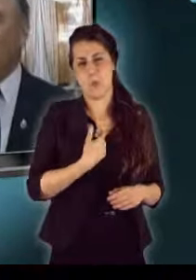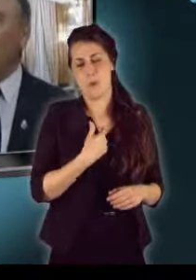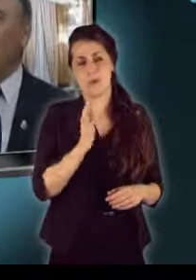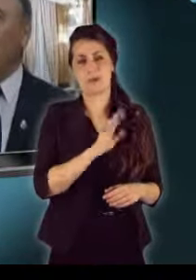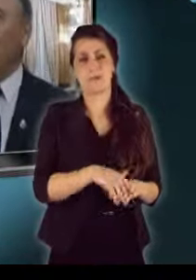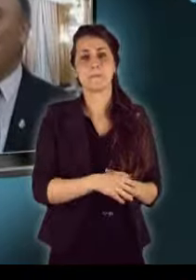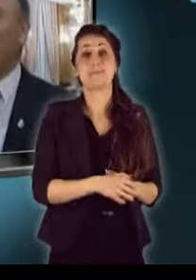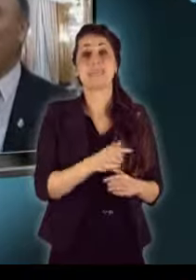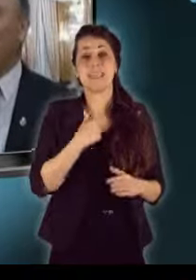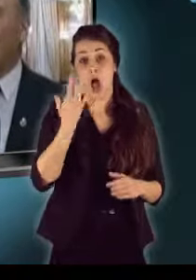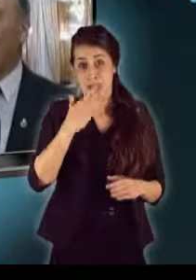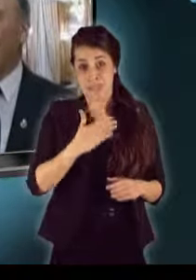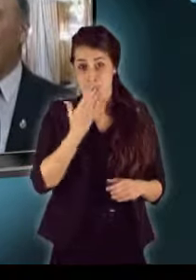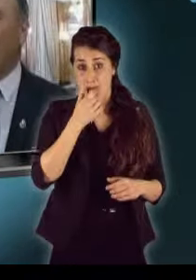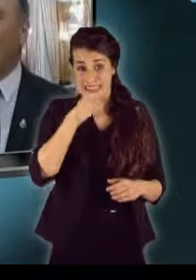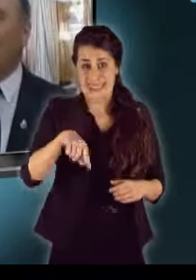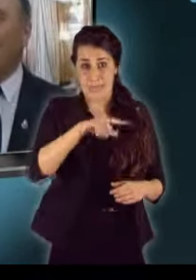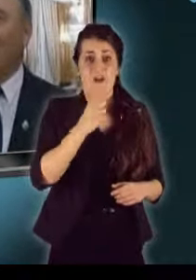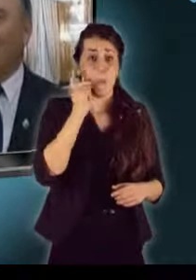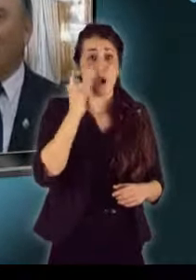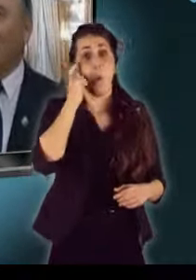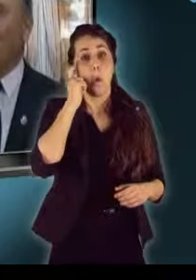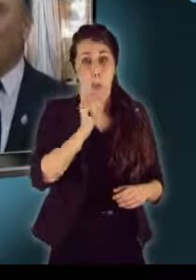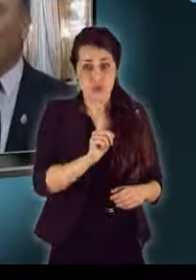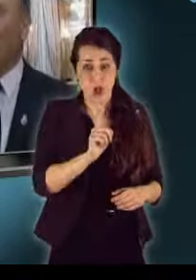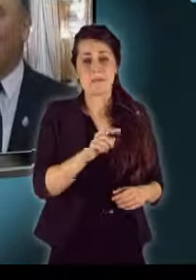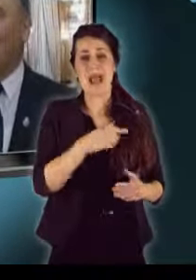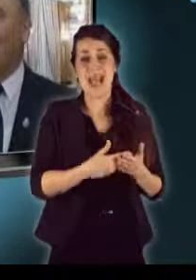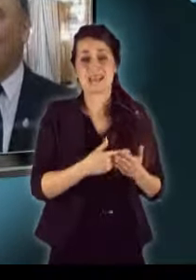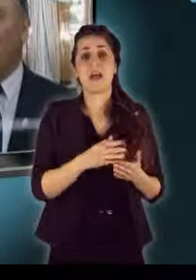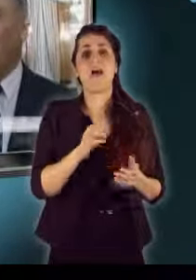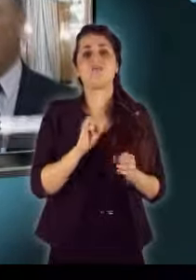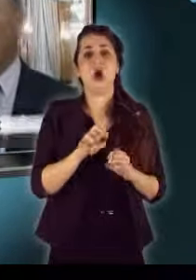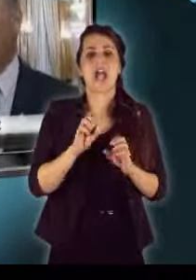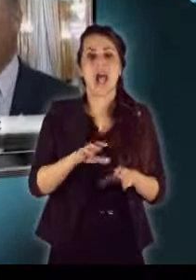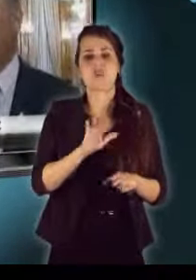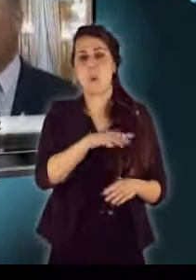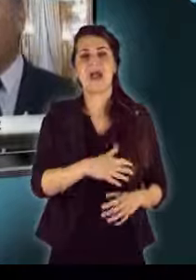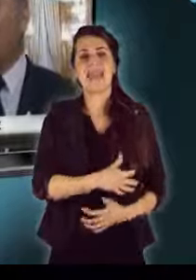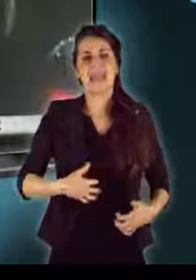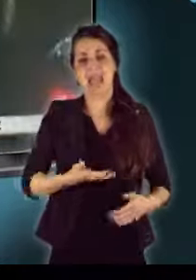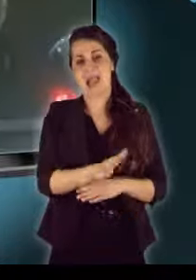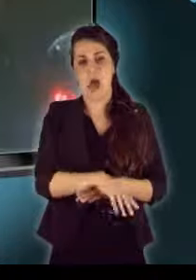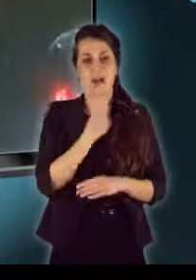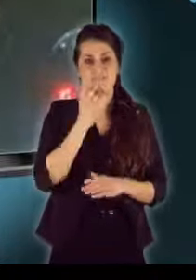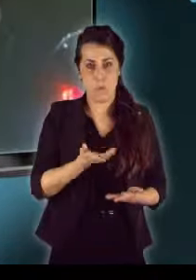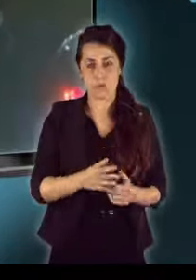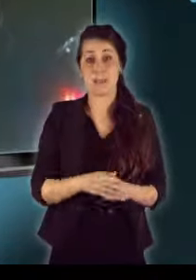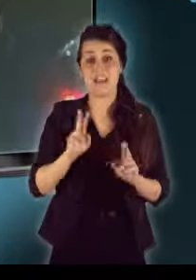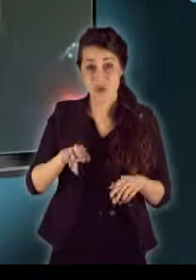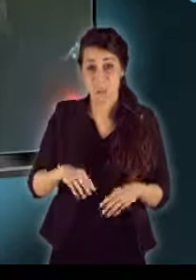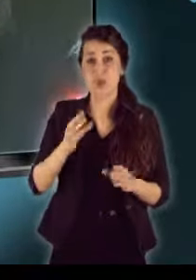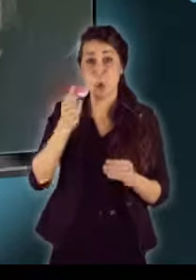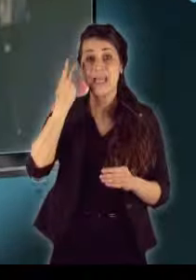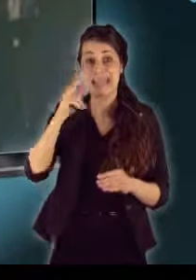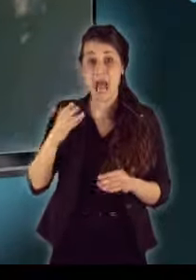ellenkezőleg. Azt hiszem, ha a nép okosabb, tanultabb lenne, ezek a varázslók éhen halnának, mondta az egyik honatja. Pedig még a hírességek is